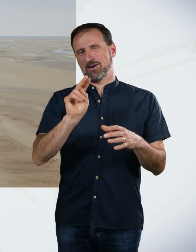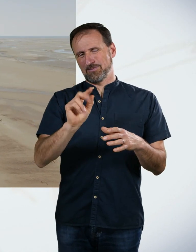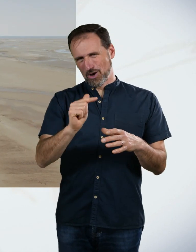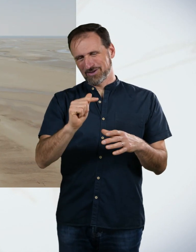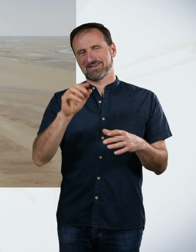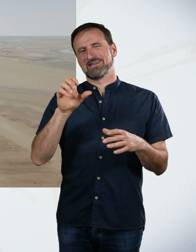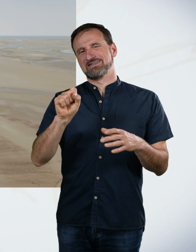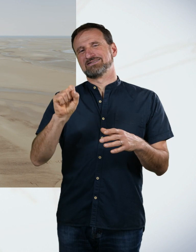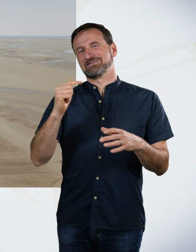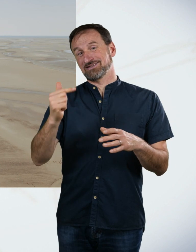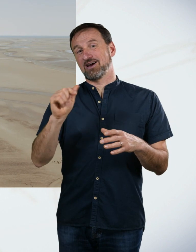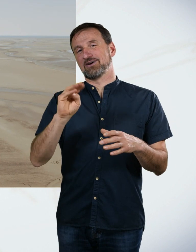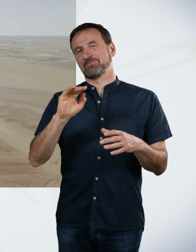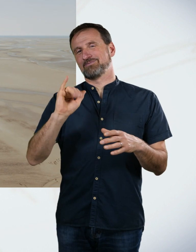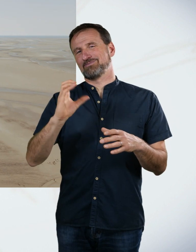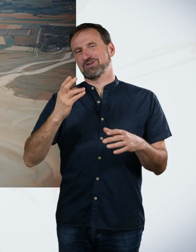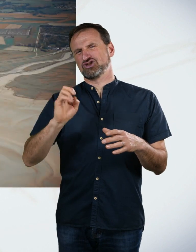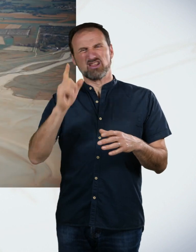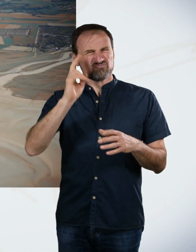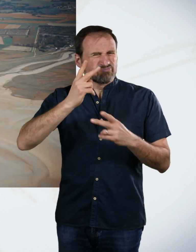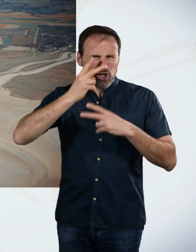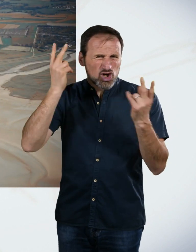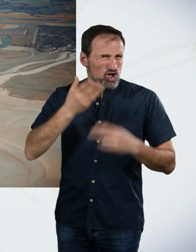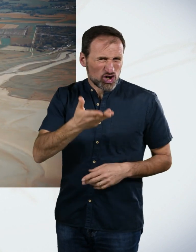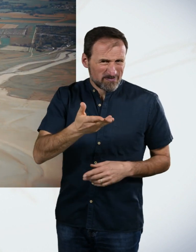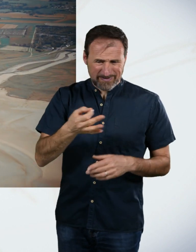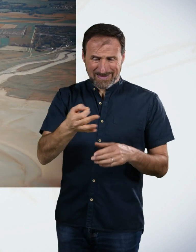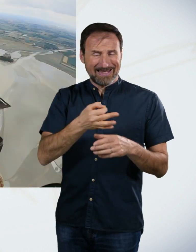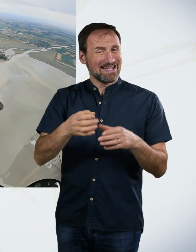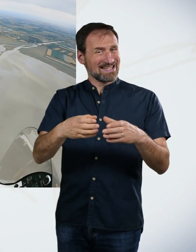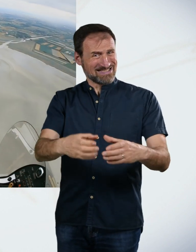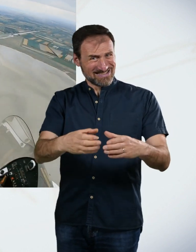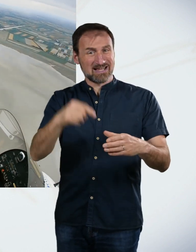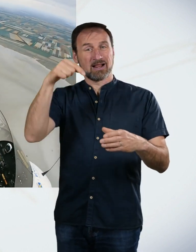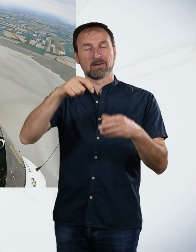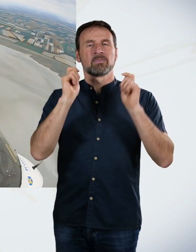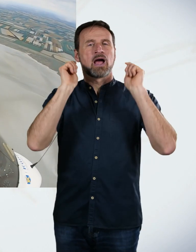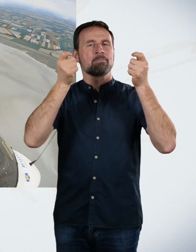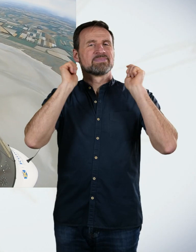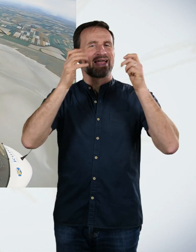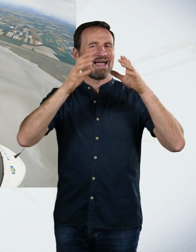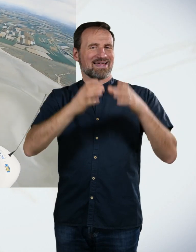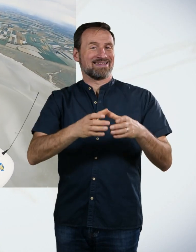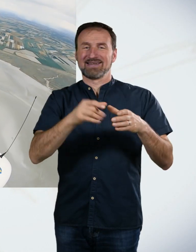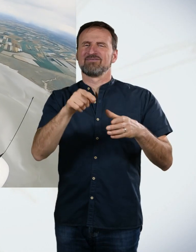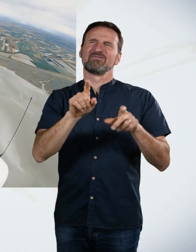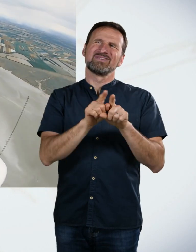Ein unglaublich berühmter Spot, eine kleine Insel. Und darauf ist eine Abtei zu finden, eigentlich so ein eigenes Dorf. Und